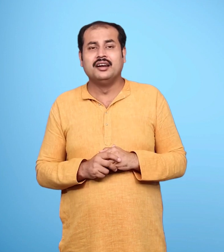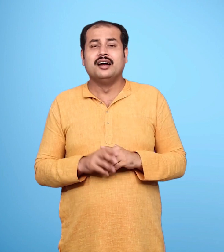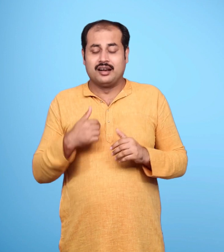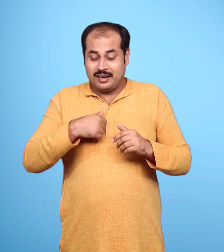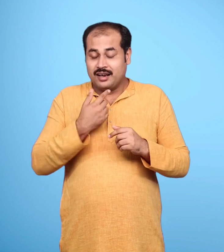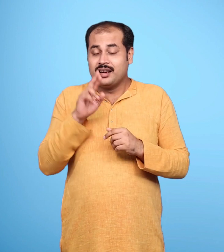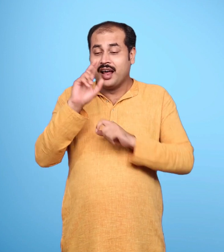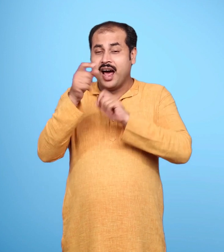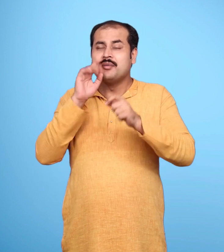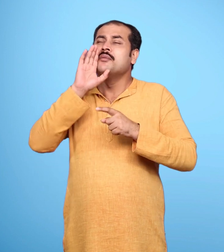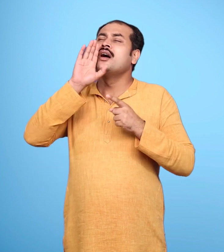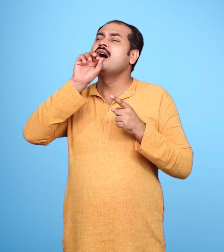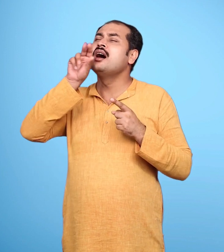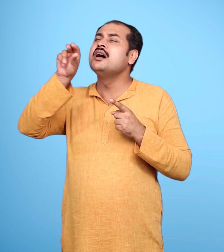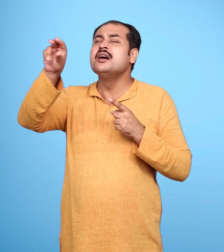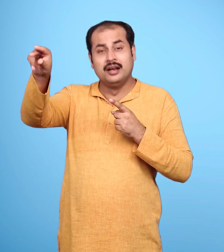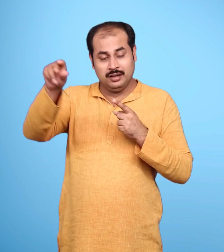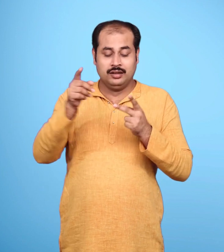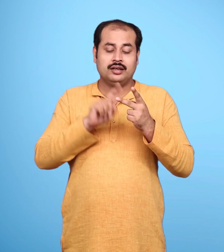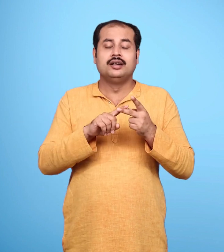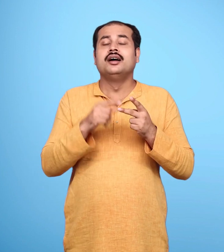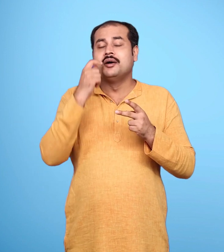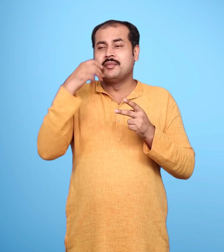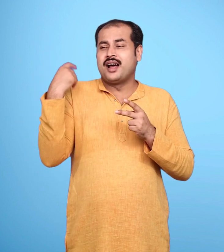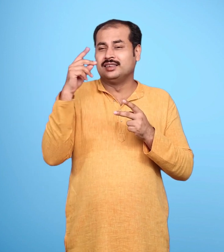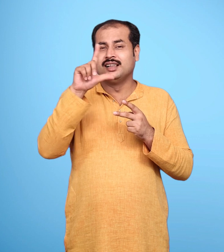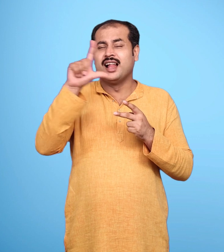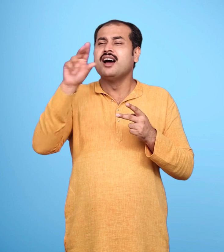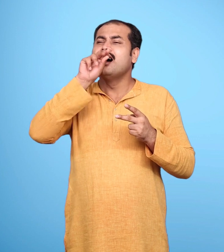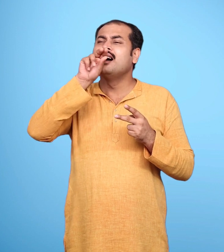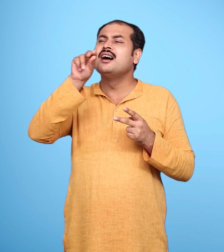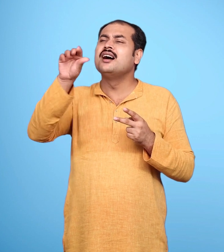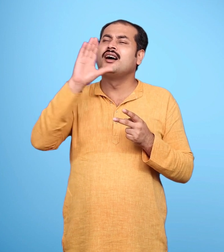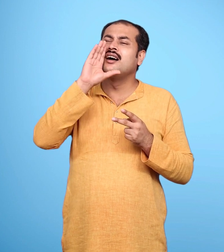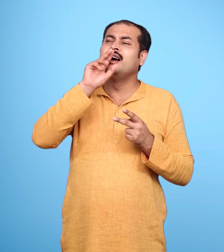हा राम हा लक्षमन पुकारती रहें